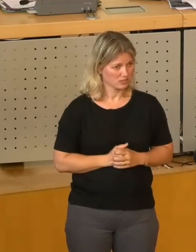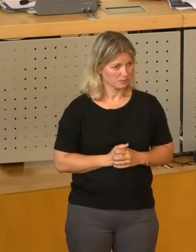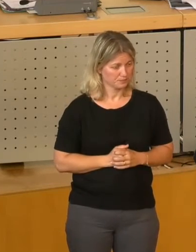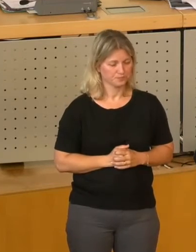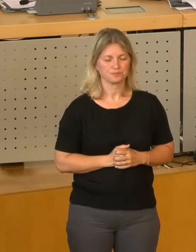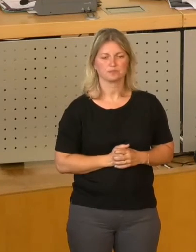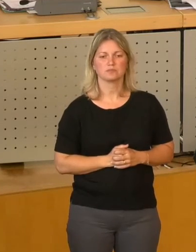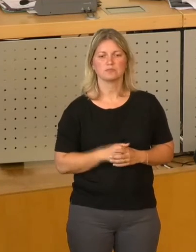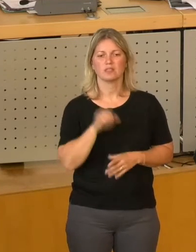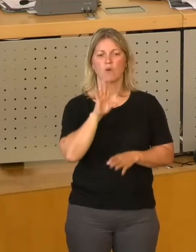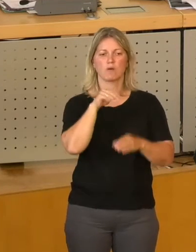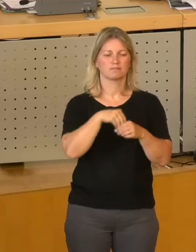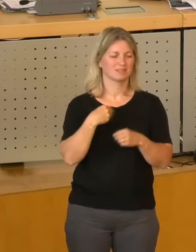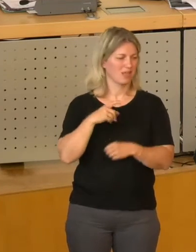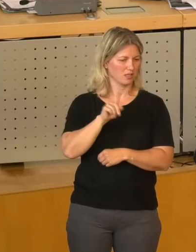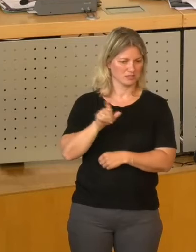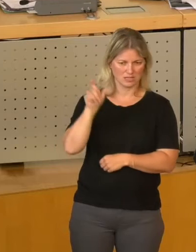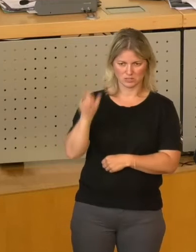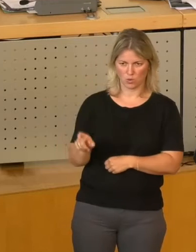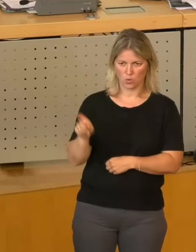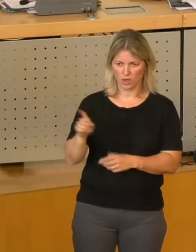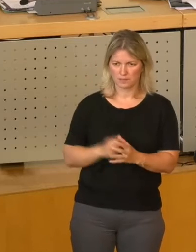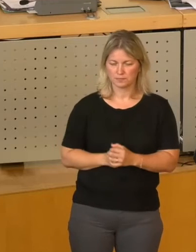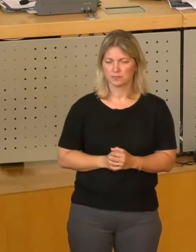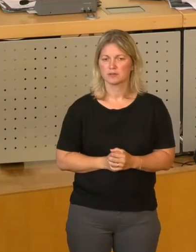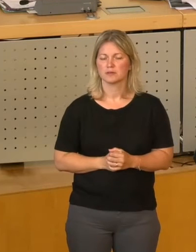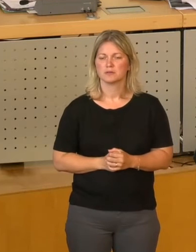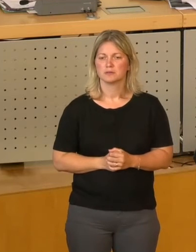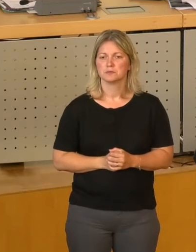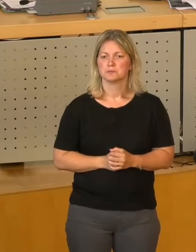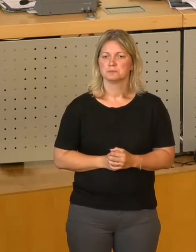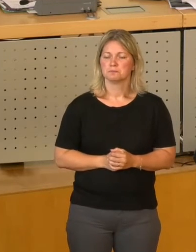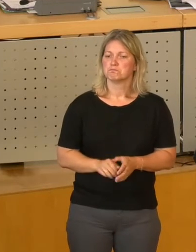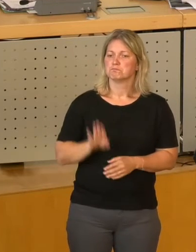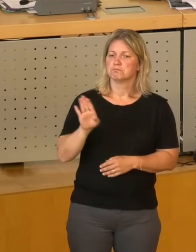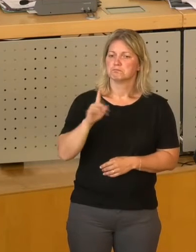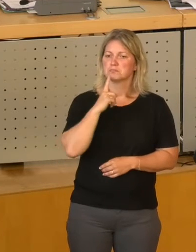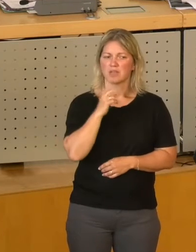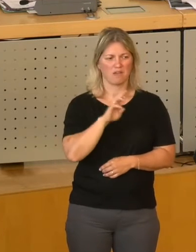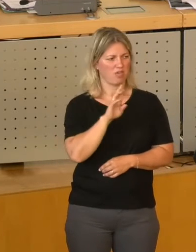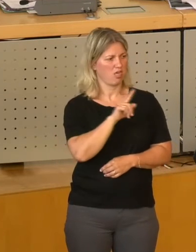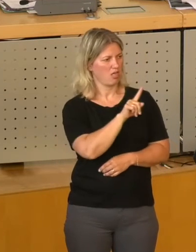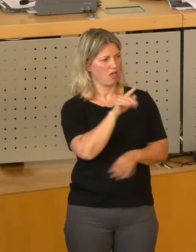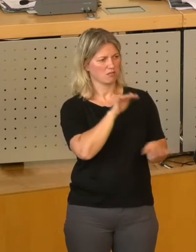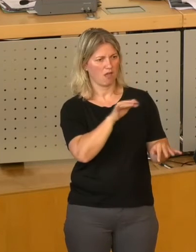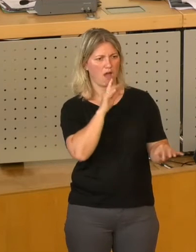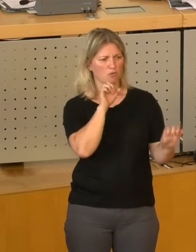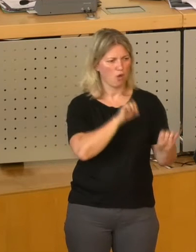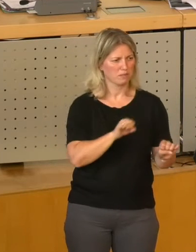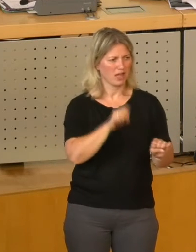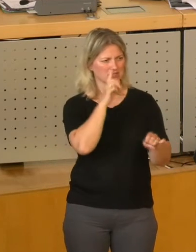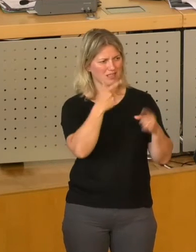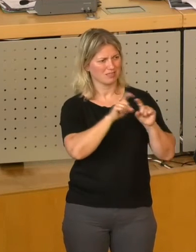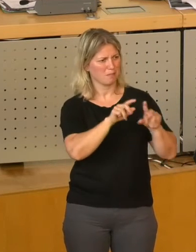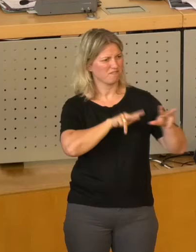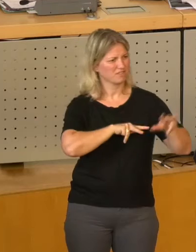noch etwas. Herr Zastrow, Sie hatten ja darauf abgestellt, sozusagen, wer hier welche Kompetenzen in Sachen Wirtschaft hat.